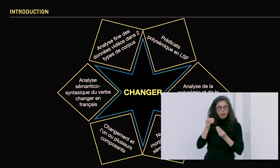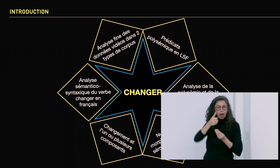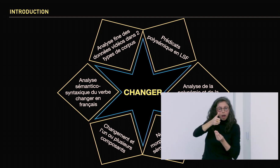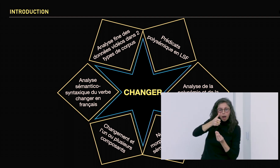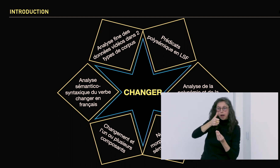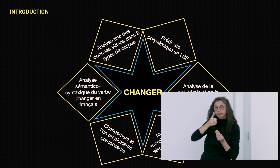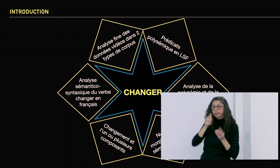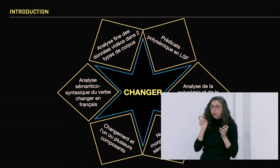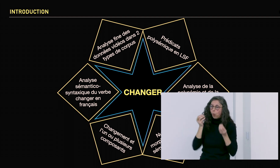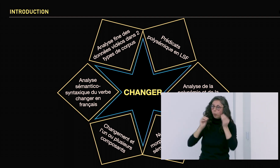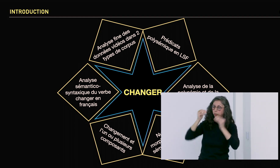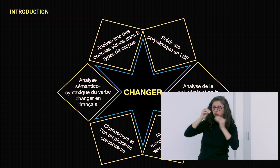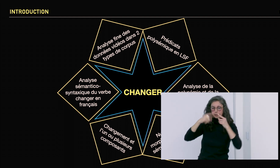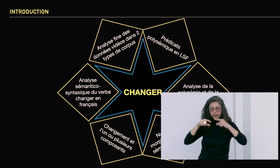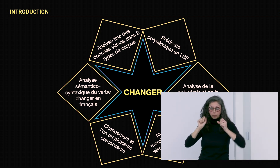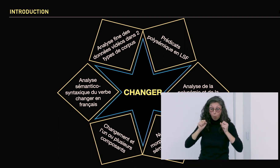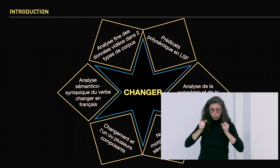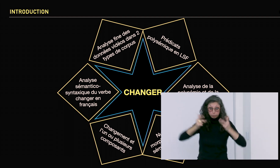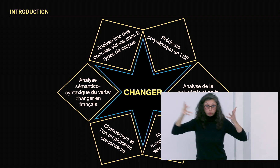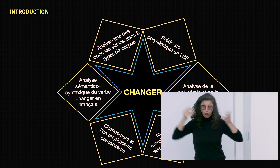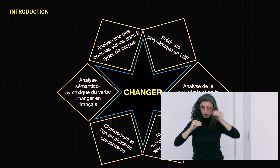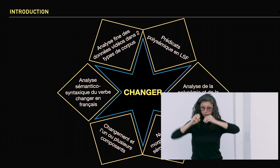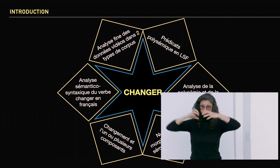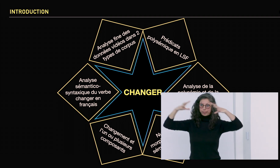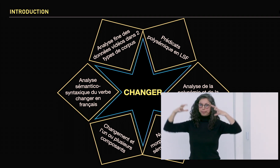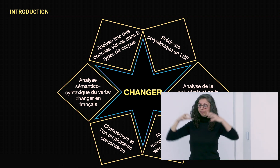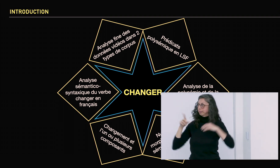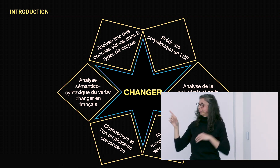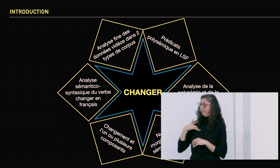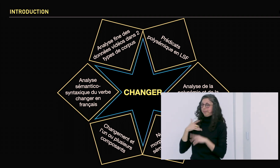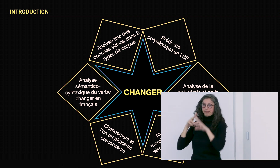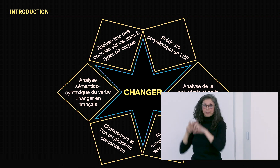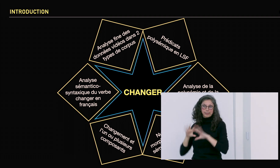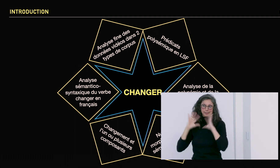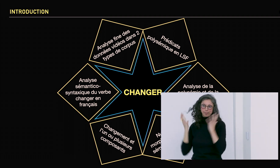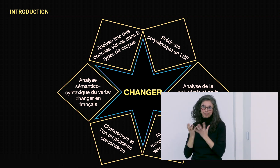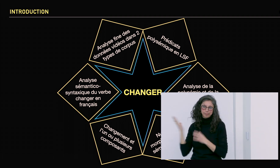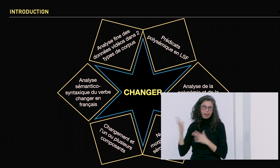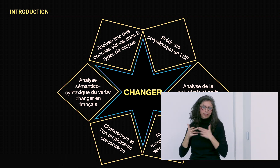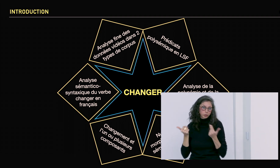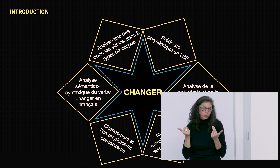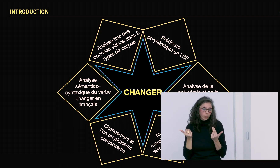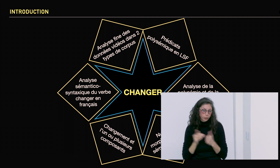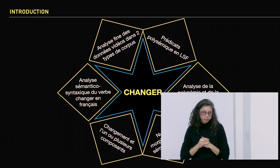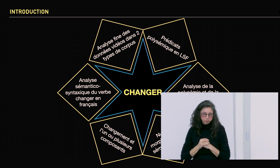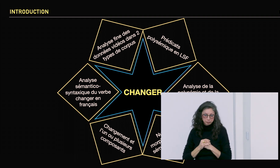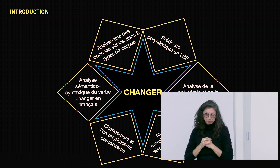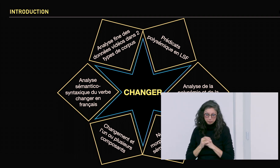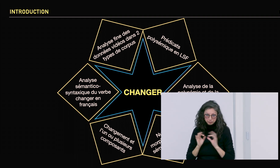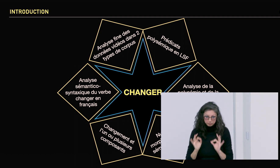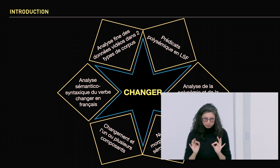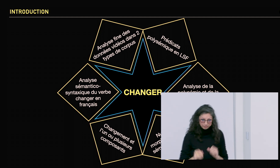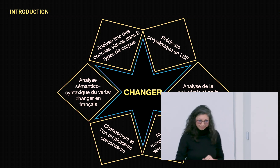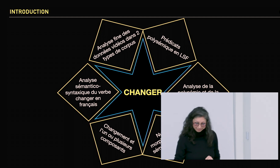Et également des analyses au niveau de la compositionnalité des signes qui pouvaient justement avoir une influence sur